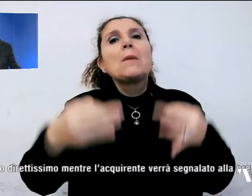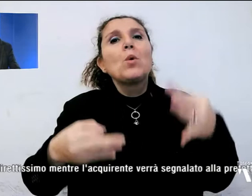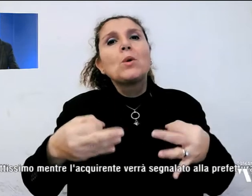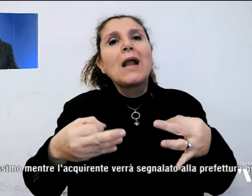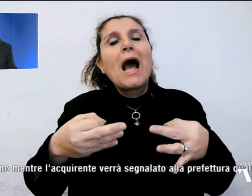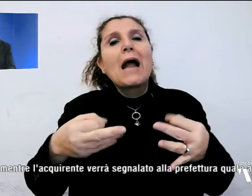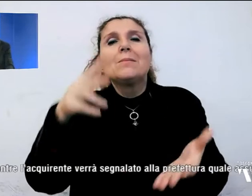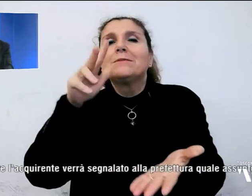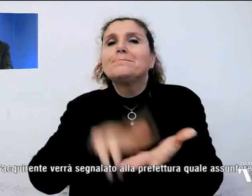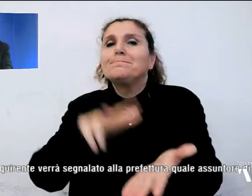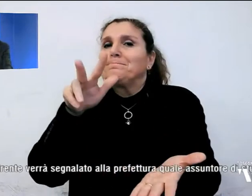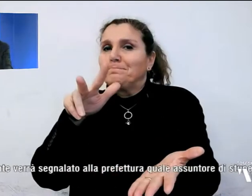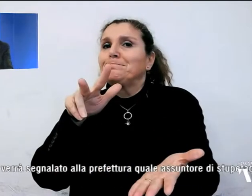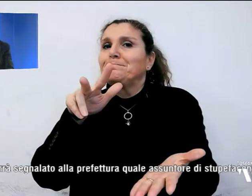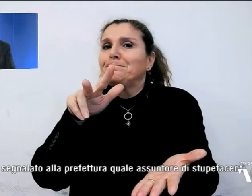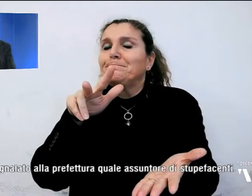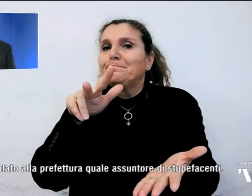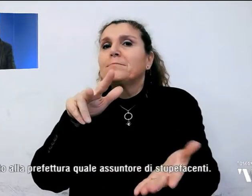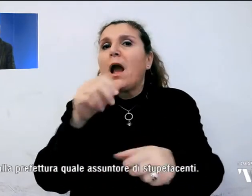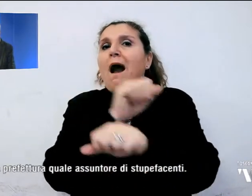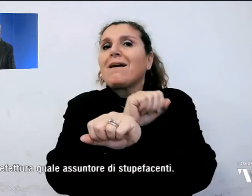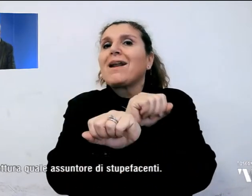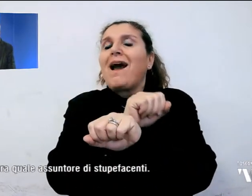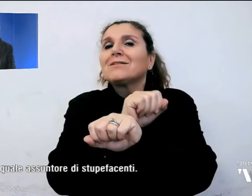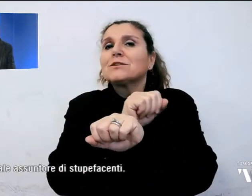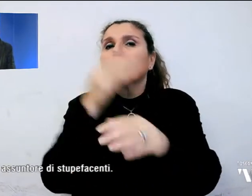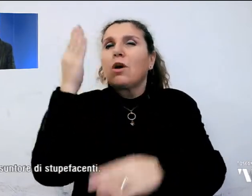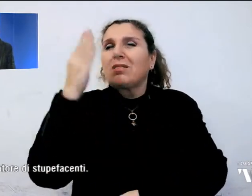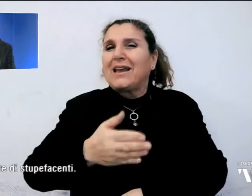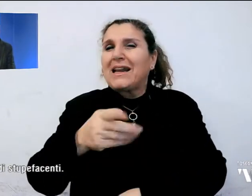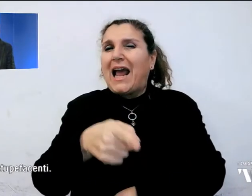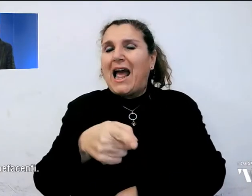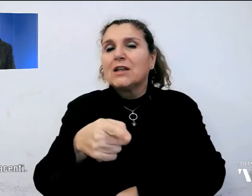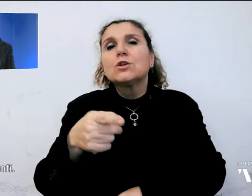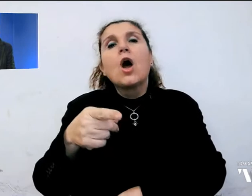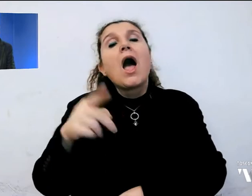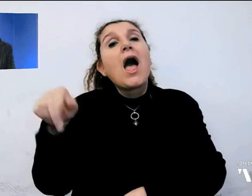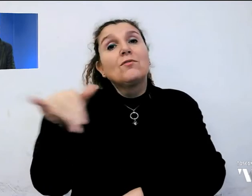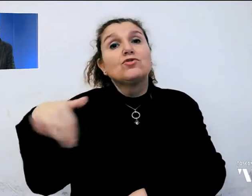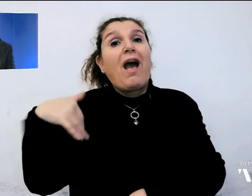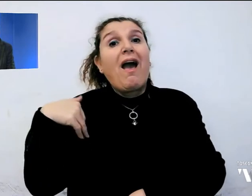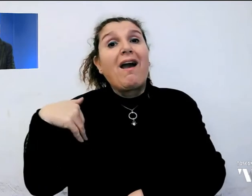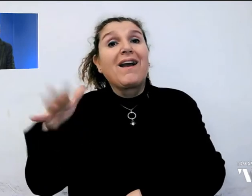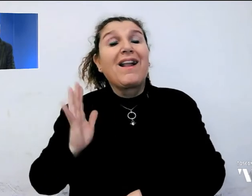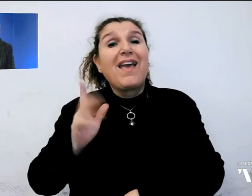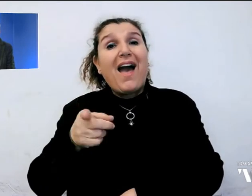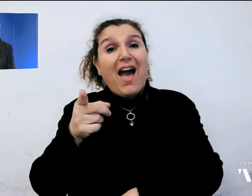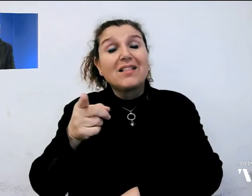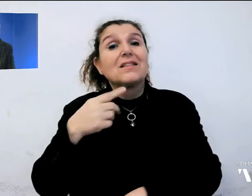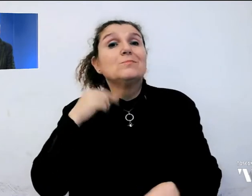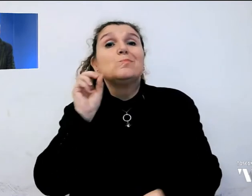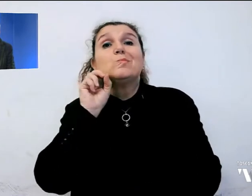assurata dell'arresto in rito abbreviato mentre l'inquirente verrà segnalato alla prefettura quale